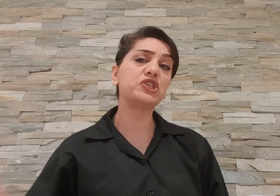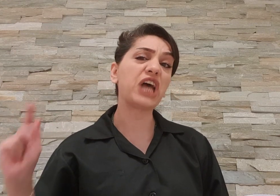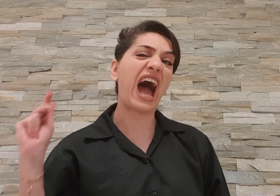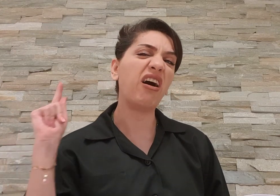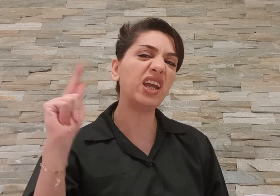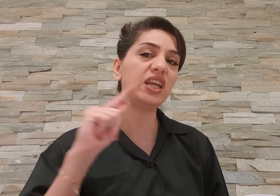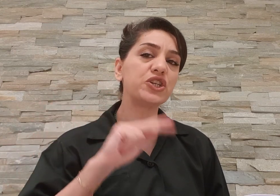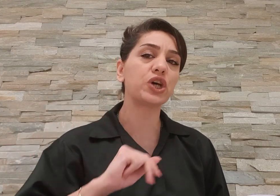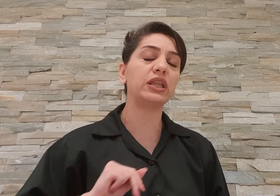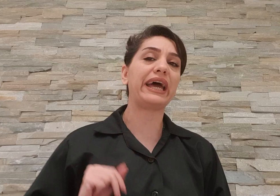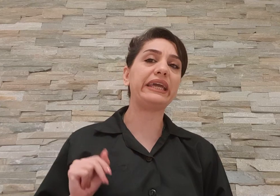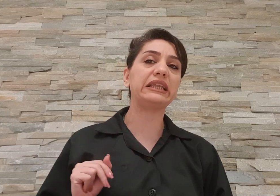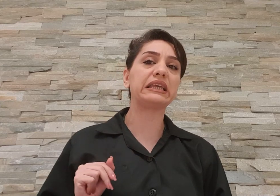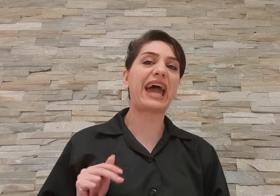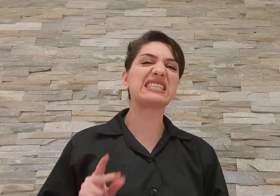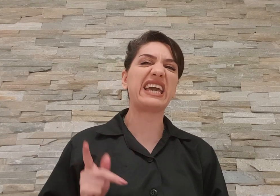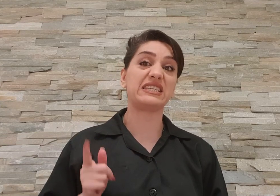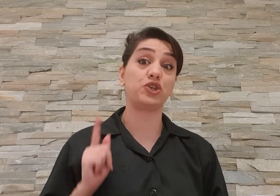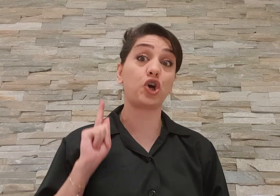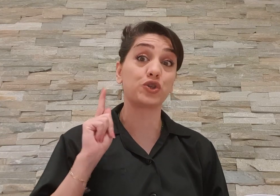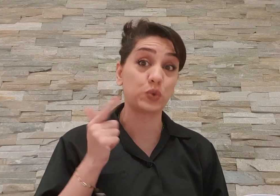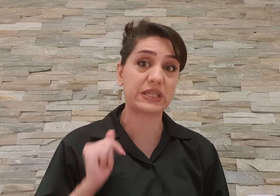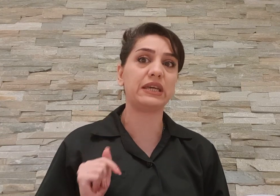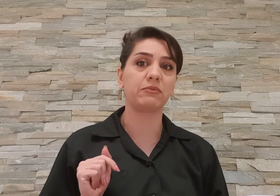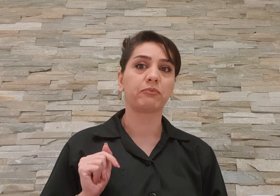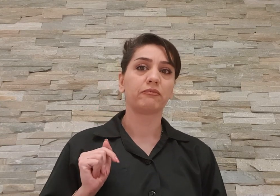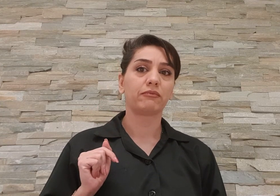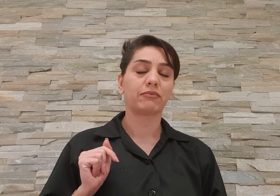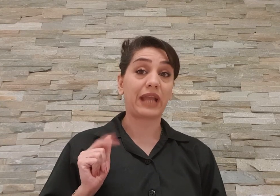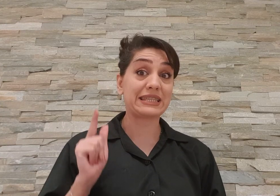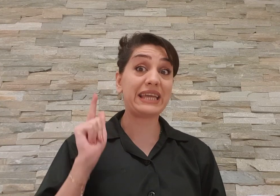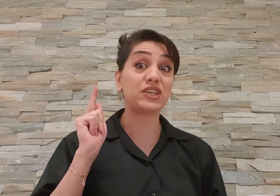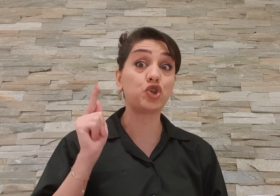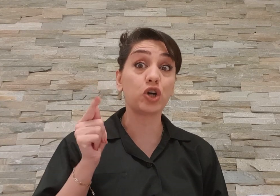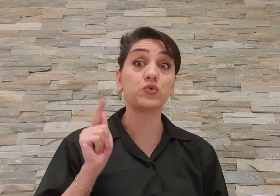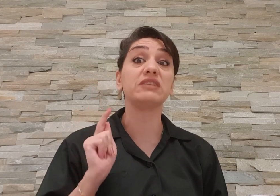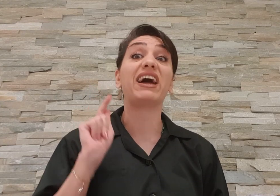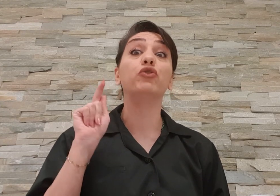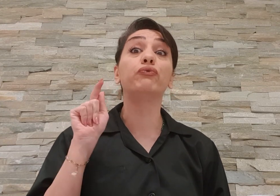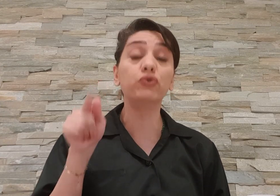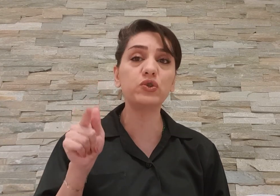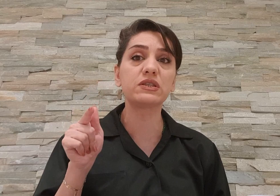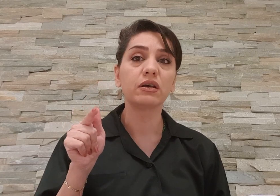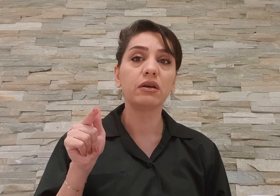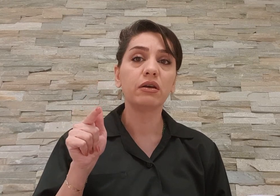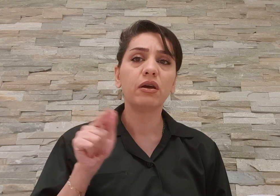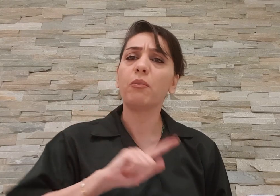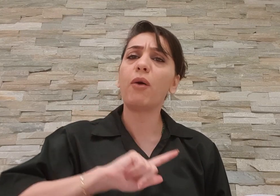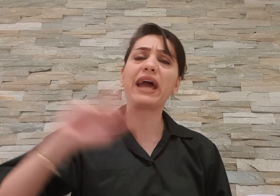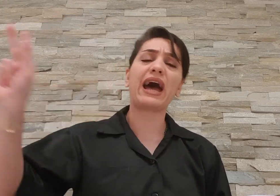جهان نشان دهید که از حیث جاسوسی از حیث جاسوسی و نفوز ما بر